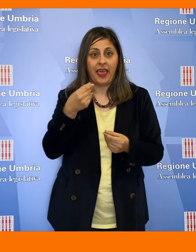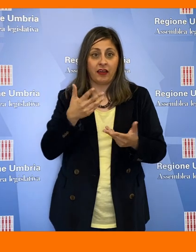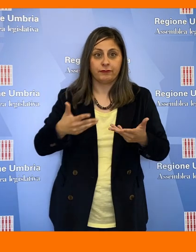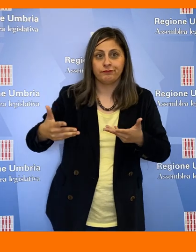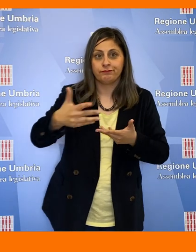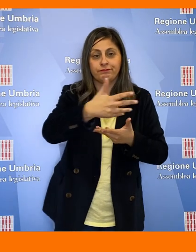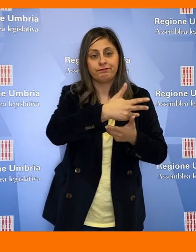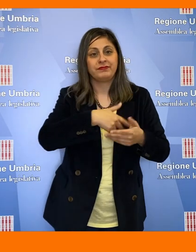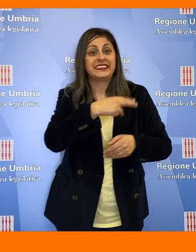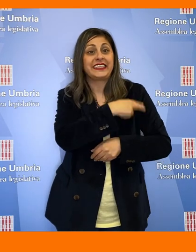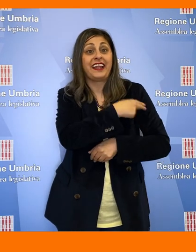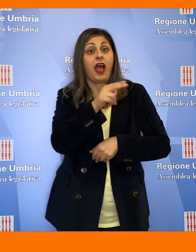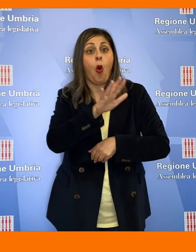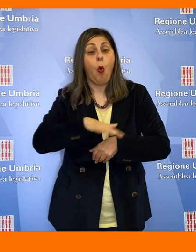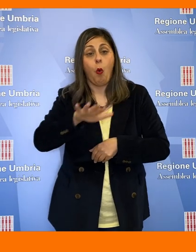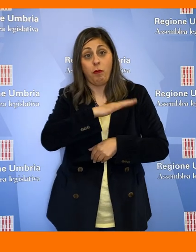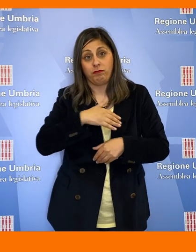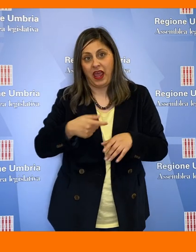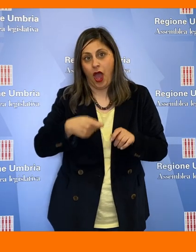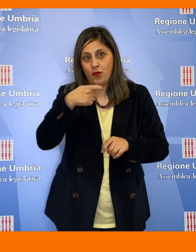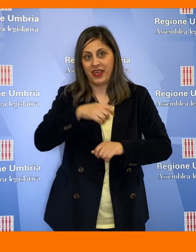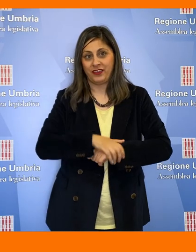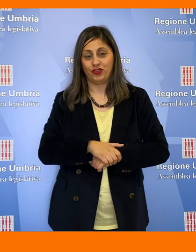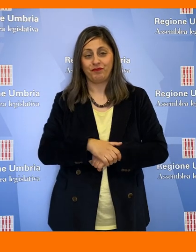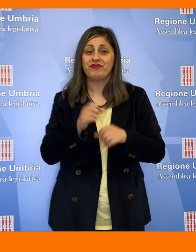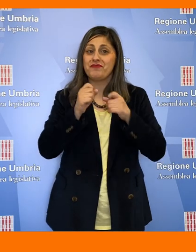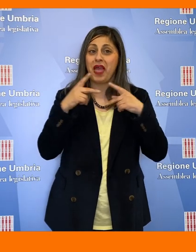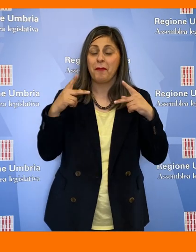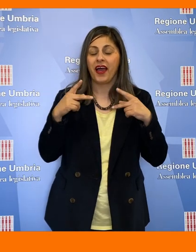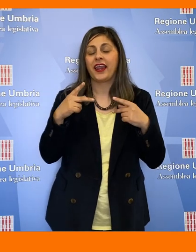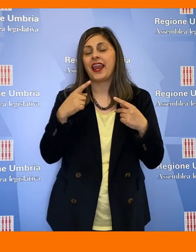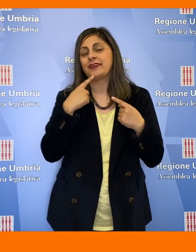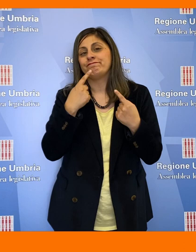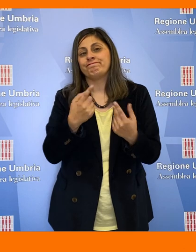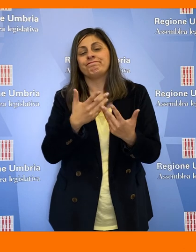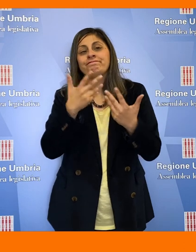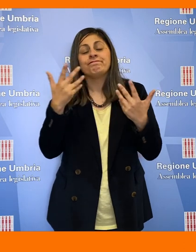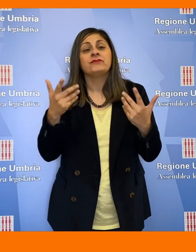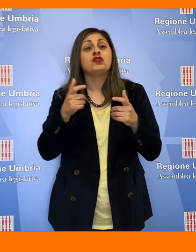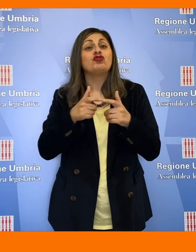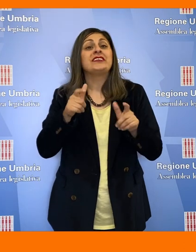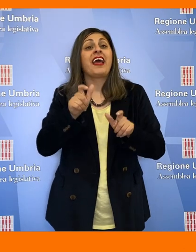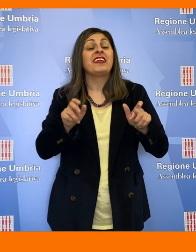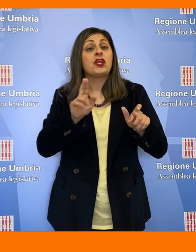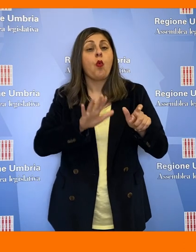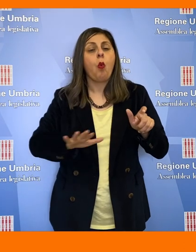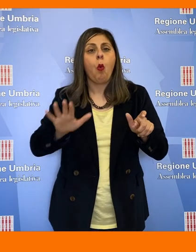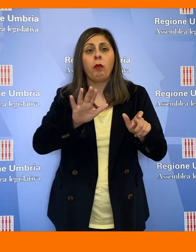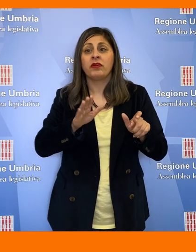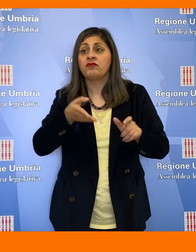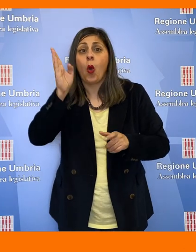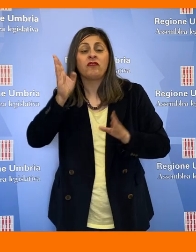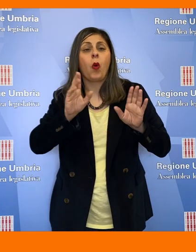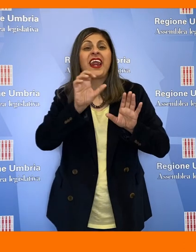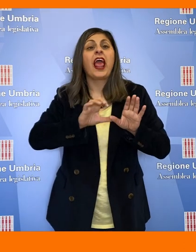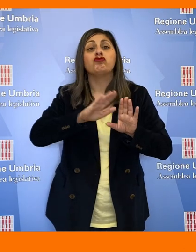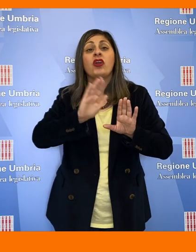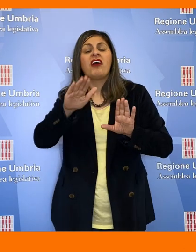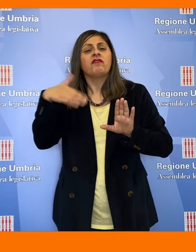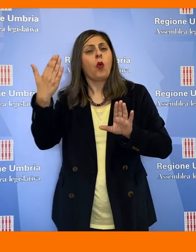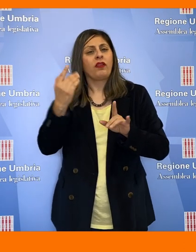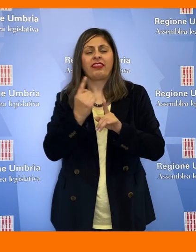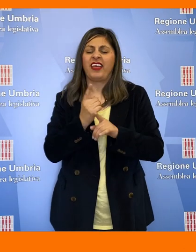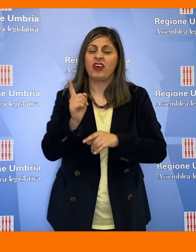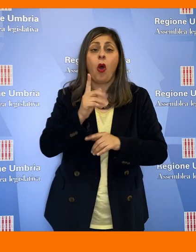aumentare gli introiti della sanità Umbra. Per Paparelli in primo luogo occorre fare in modo che i cittadini Umbri non si rechino fuori regione